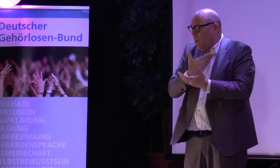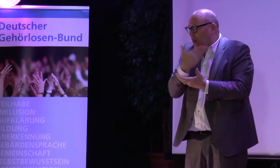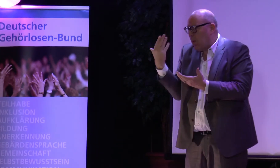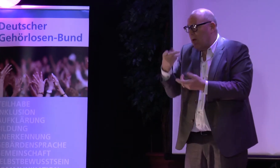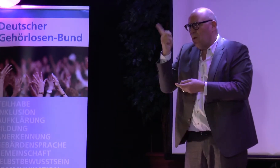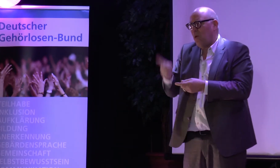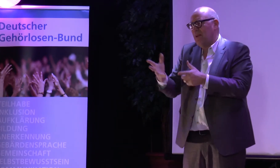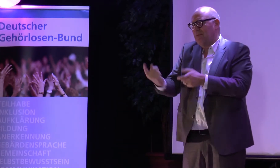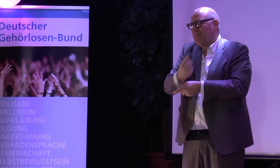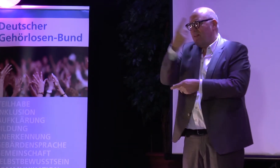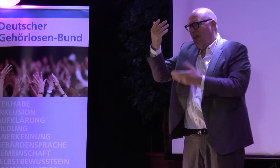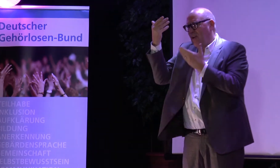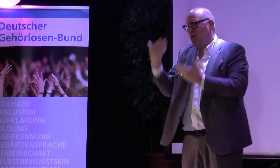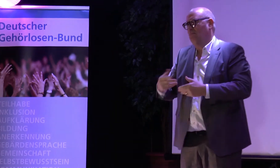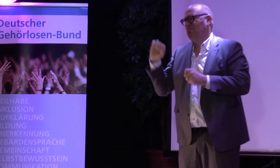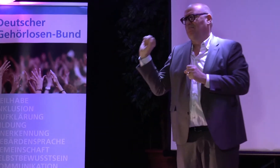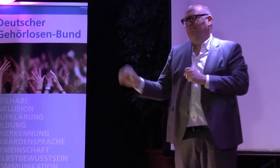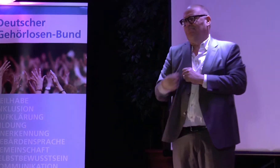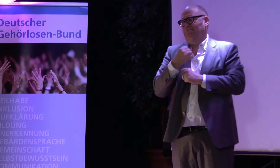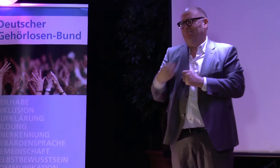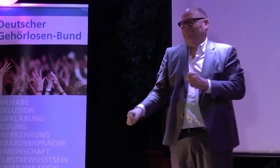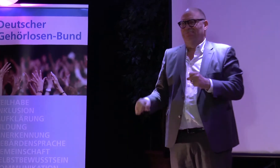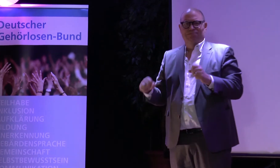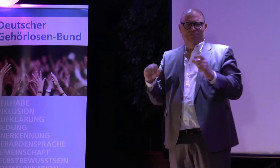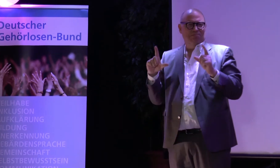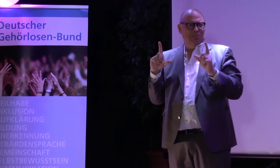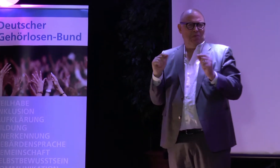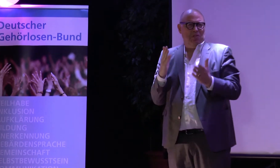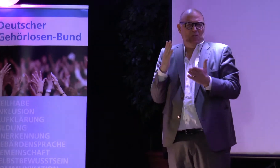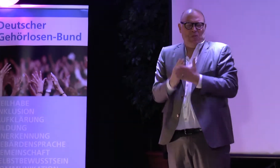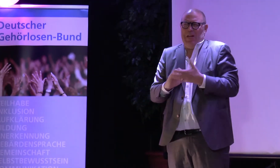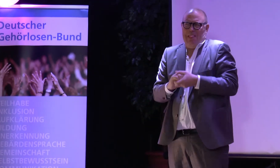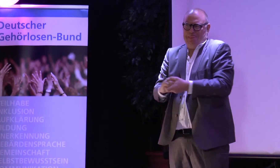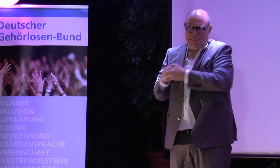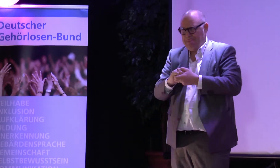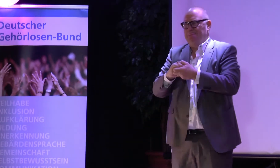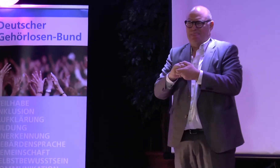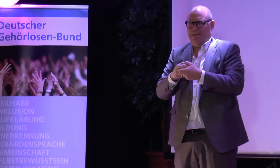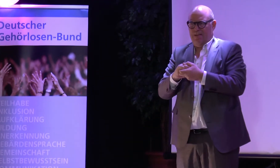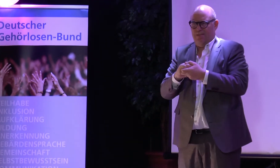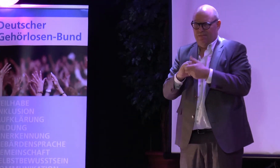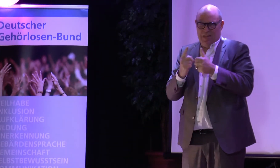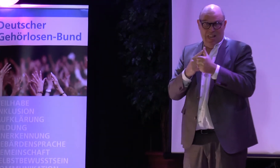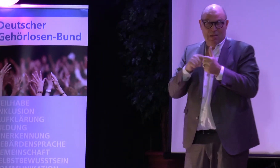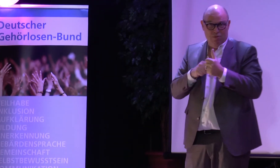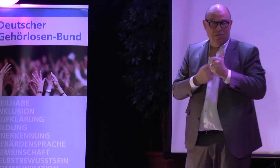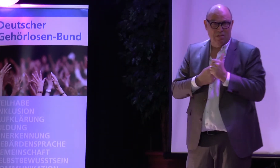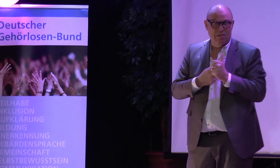Unterstützung von anderen Gehörlosen, sonst wäre es so über die ganze Zeit nicht gegangen. Solidarität, der Zusammenhalt ist ganz